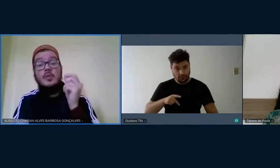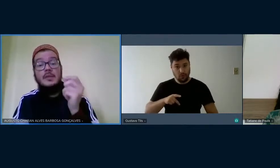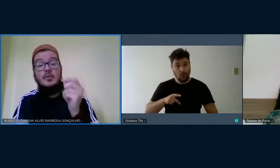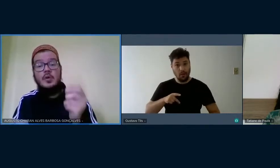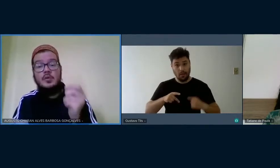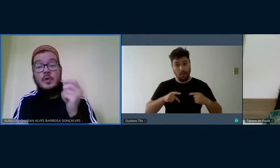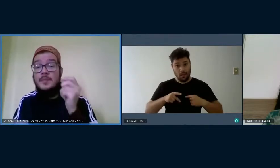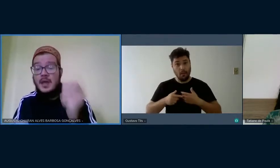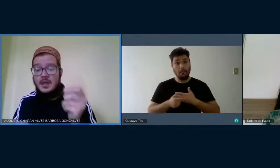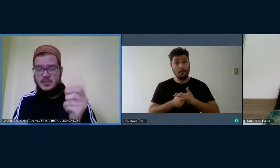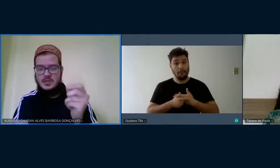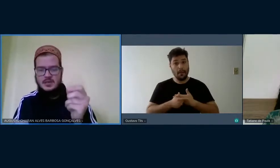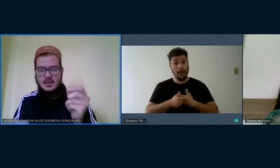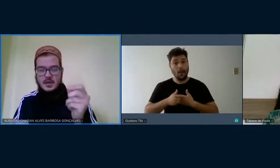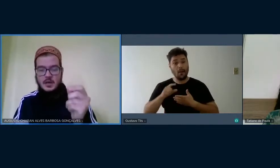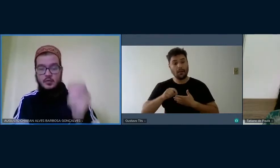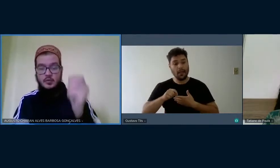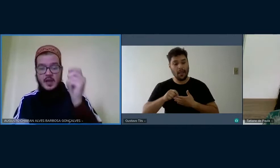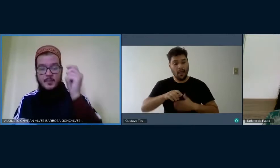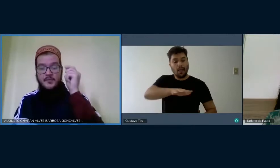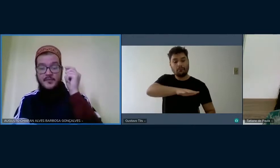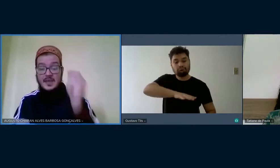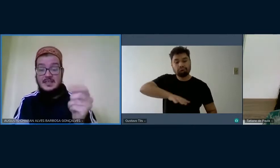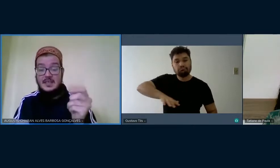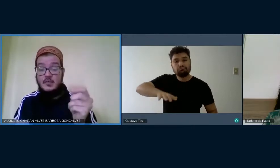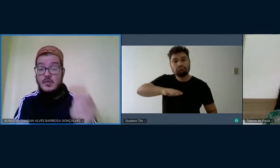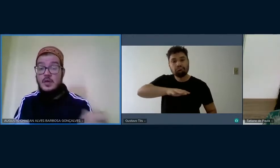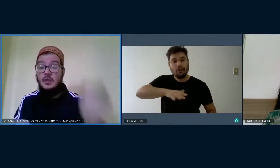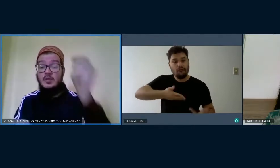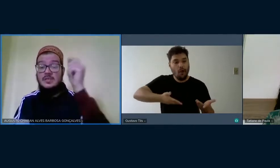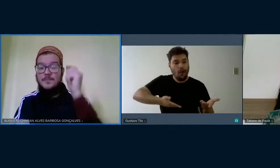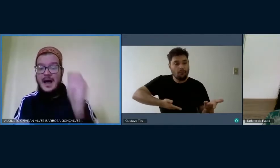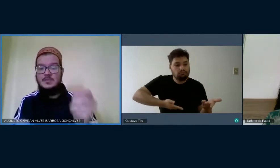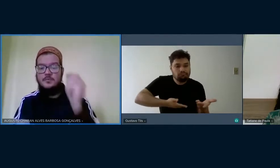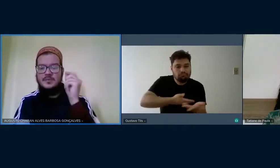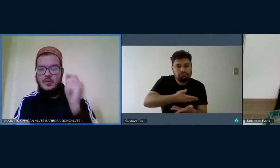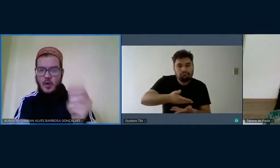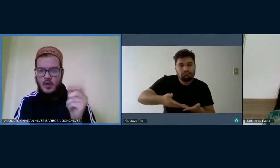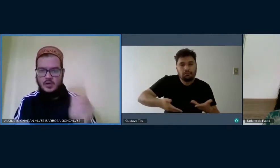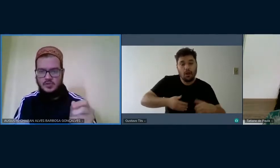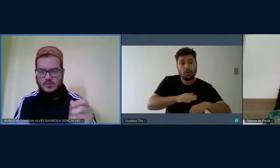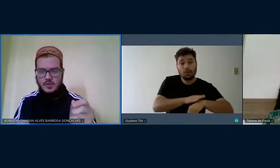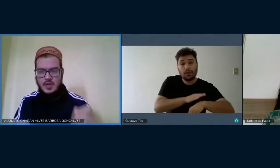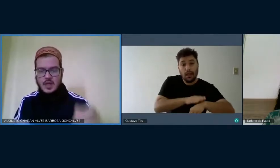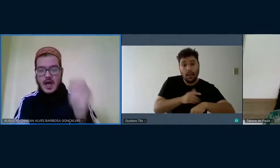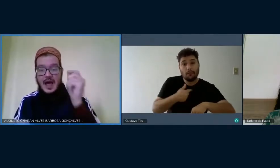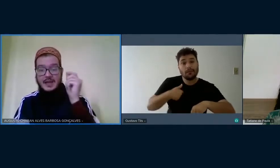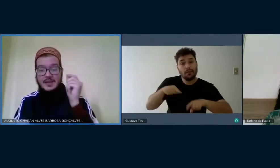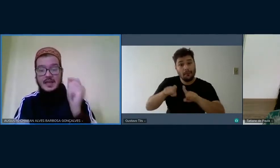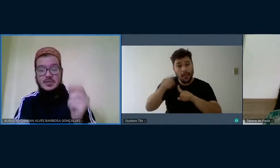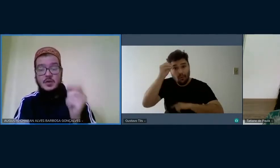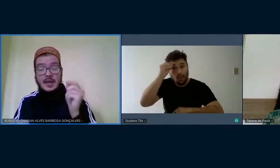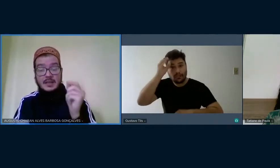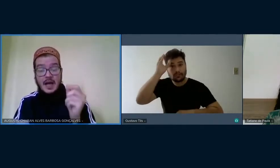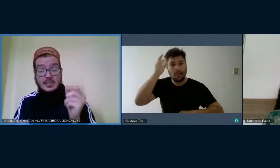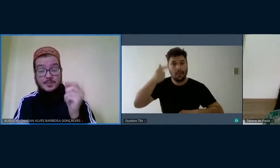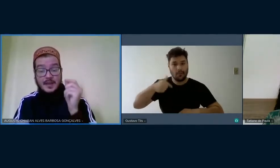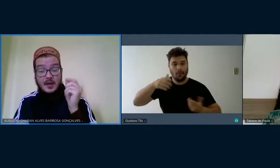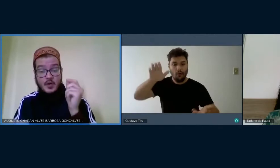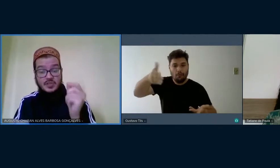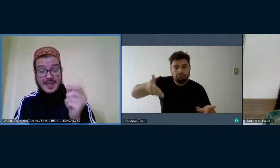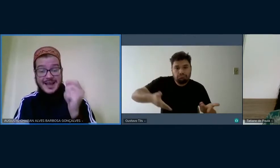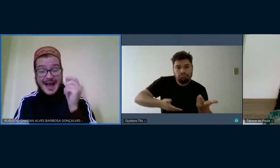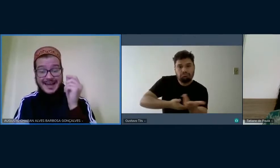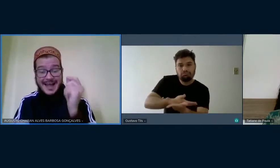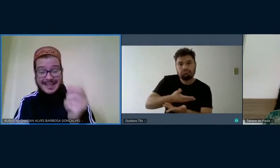modulador do ambiente, do tempo físico e do espaço psicológico. A intencionalidade